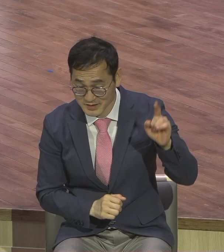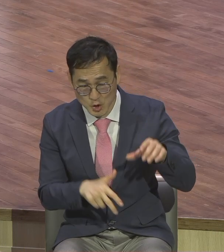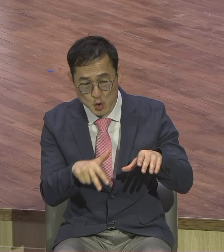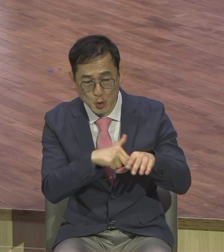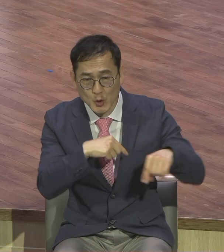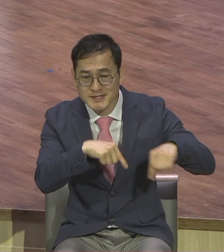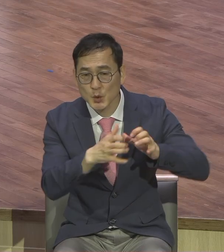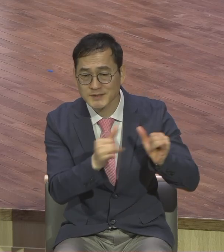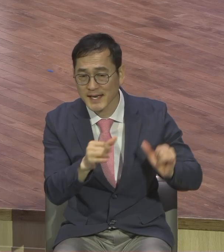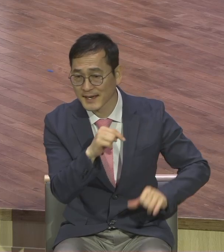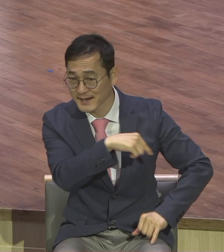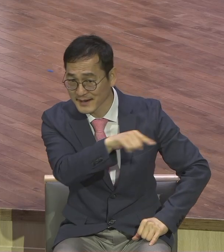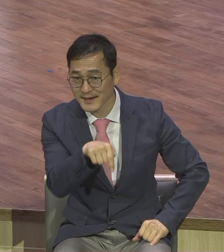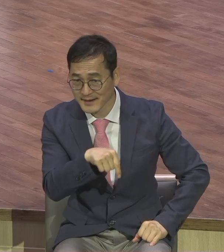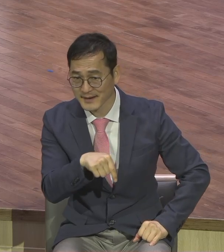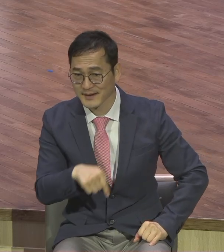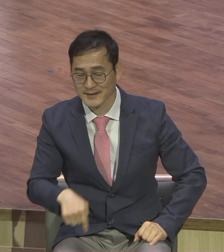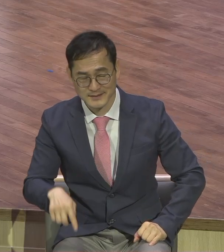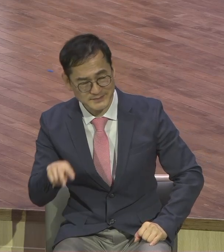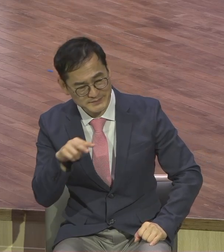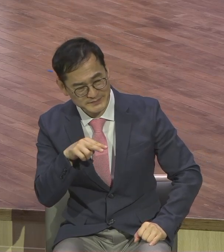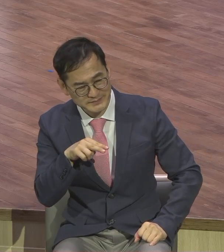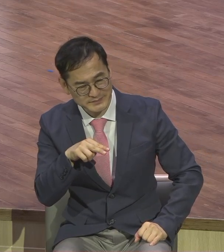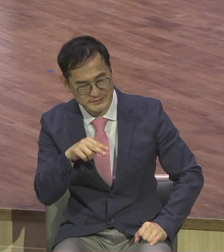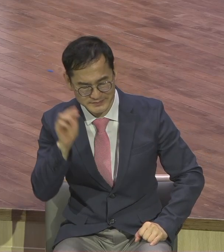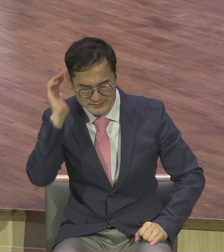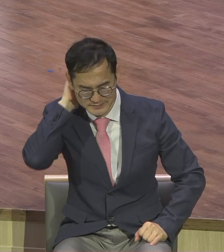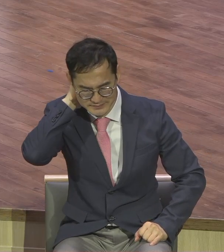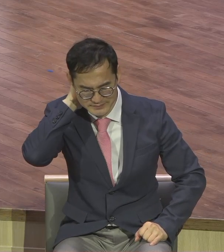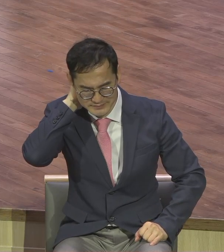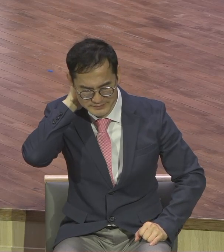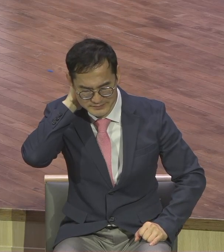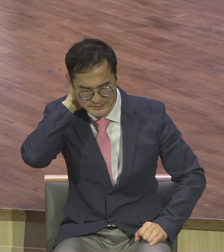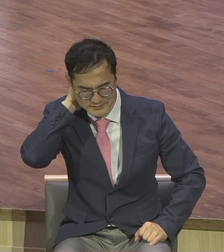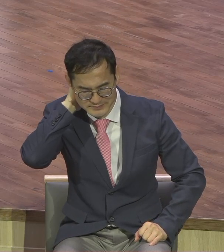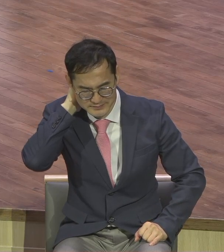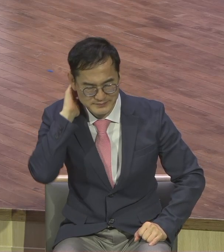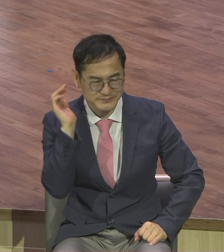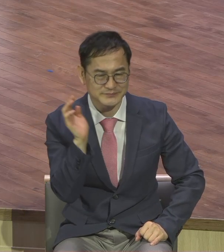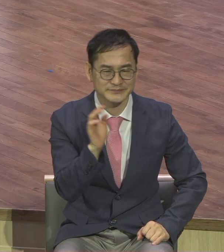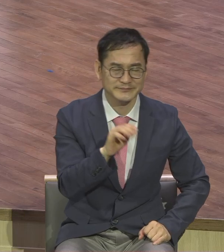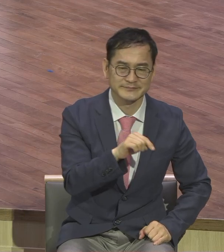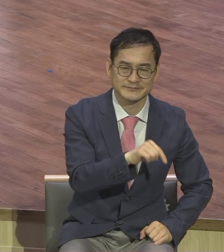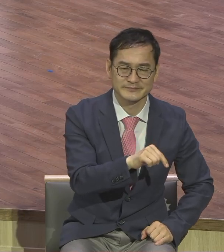비유를 드시면서 이들에게 깨닫도록 인도를 해 주십니다.